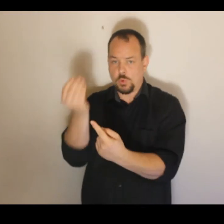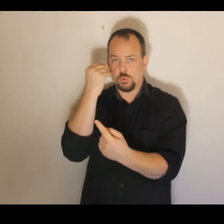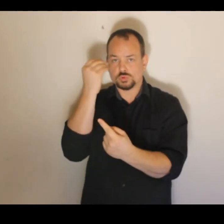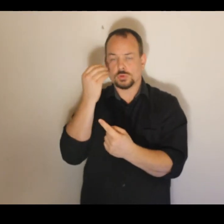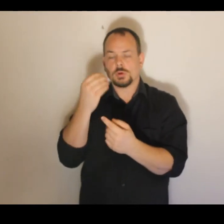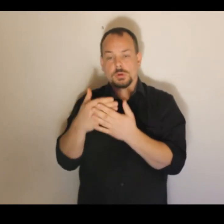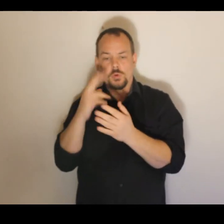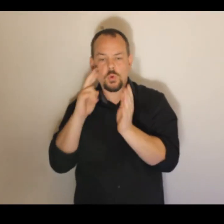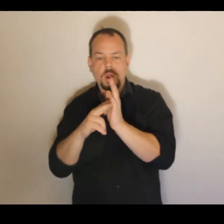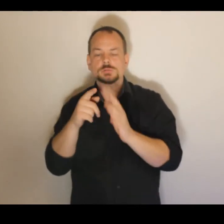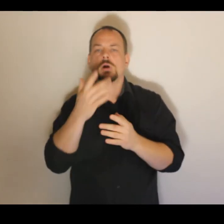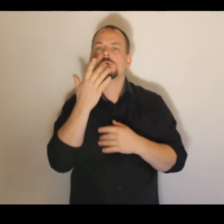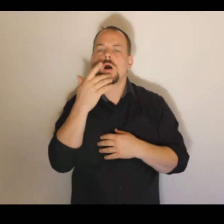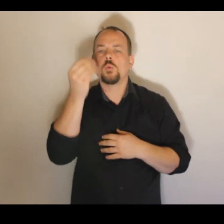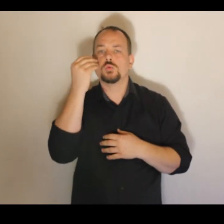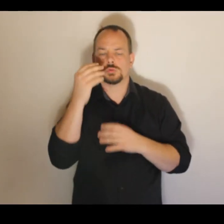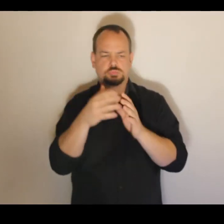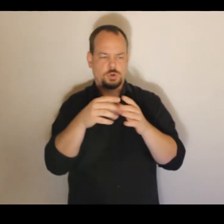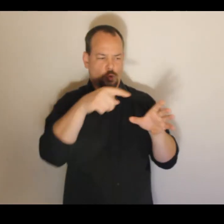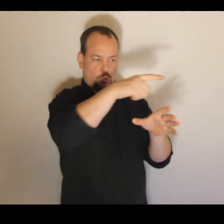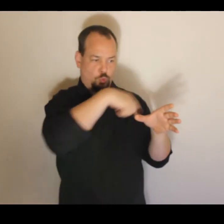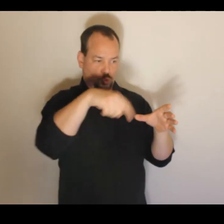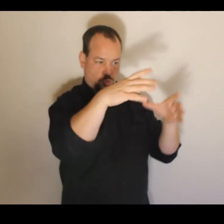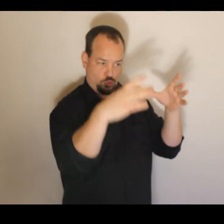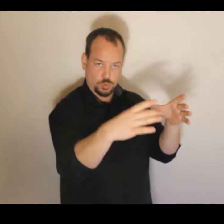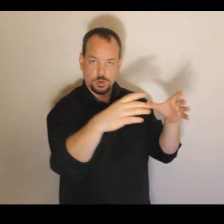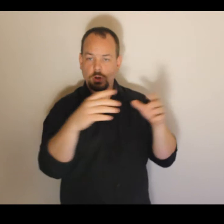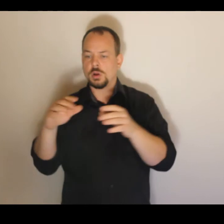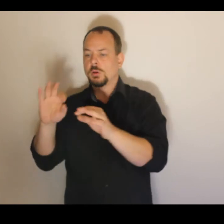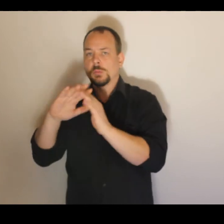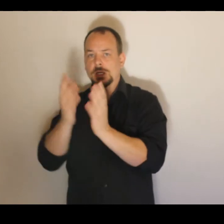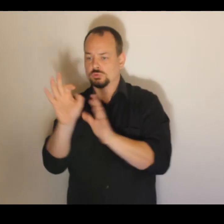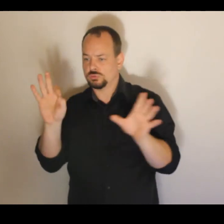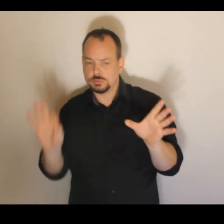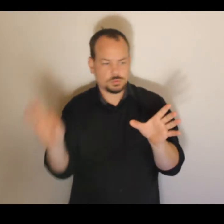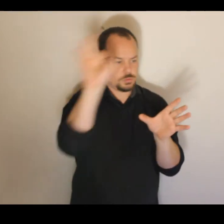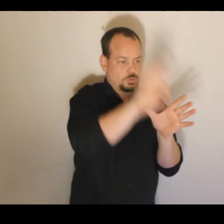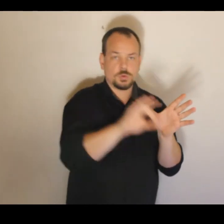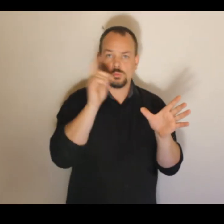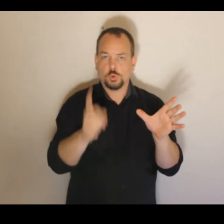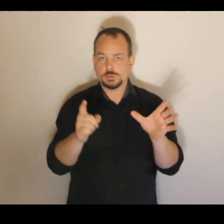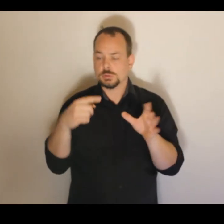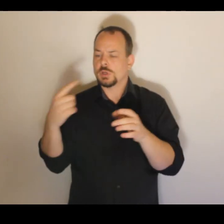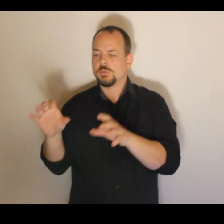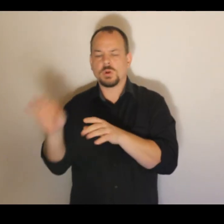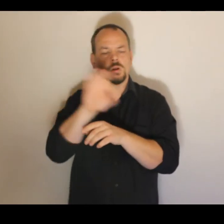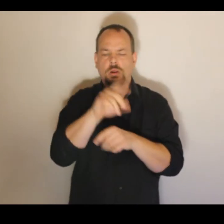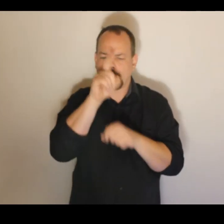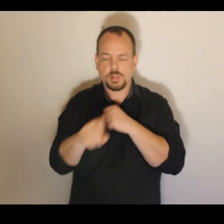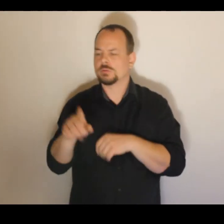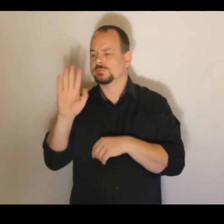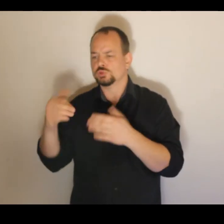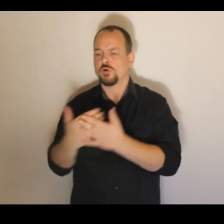postupně ve třech iteracích se učí prohazovat nějaký míček kruhovou obručí, tedy